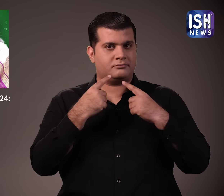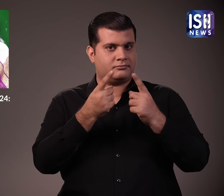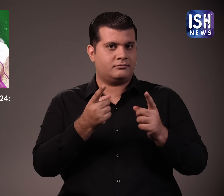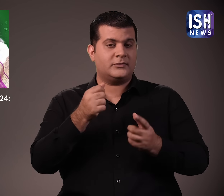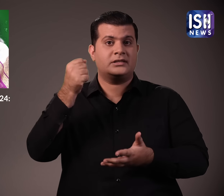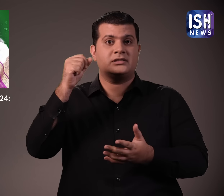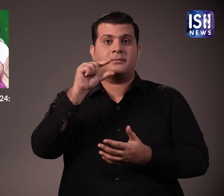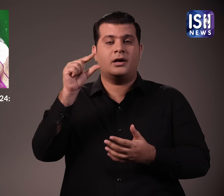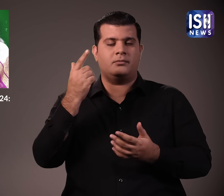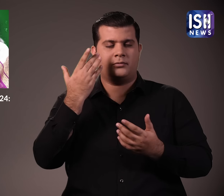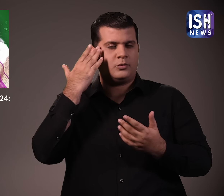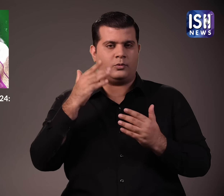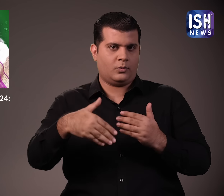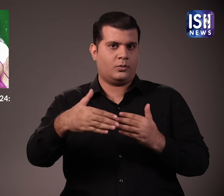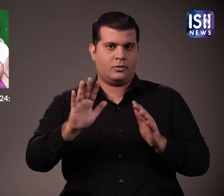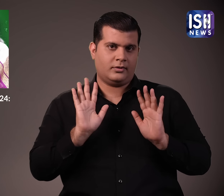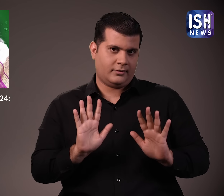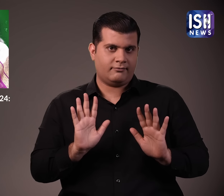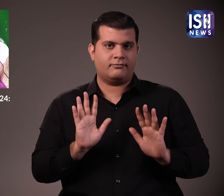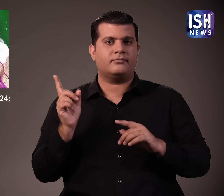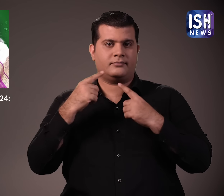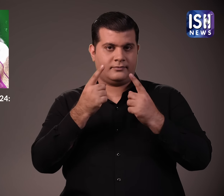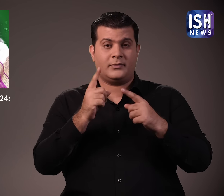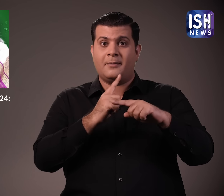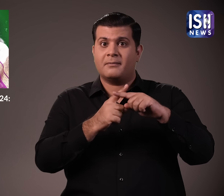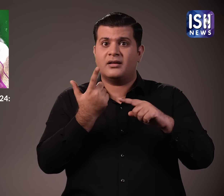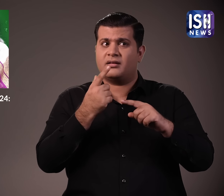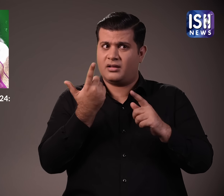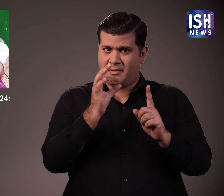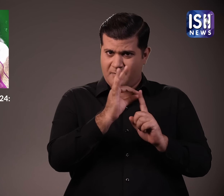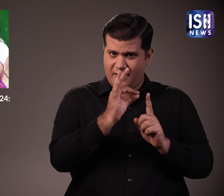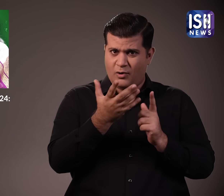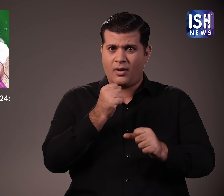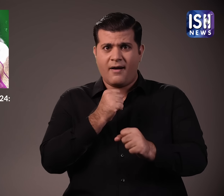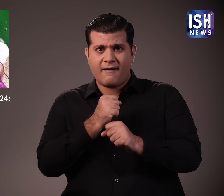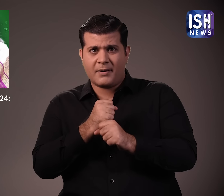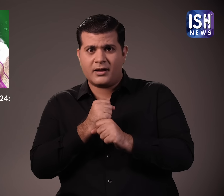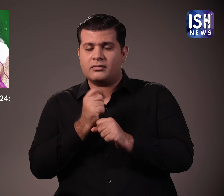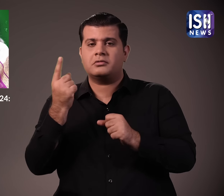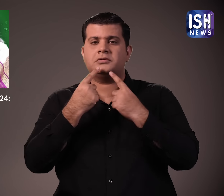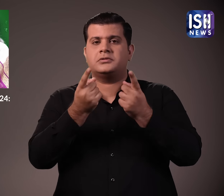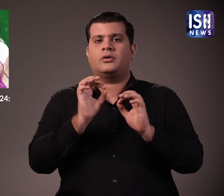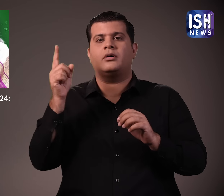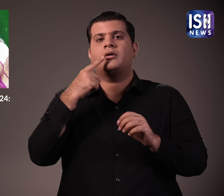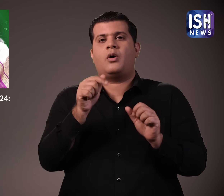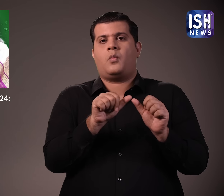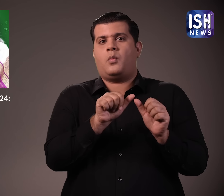इस योजना का अभी नामकरण नहीं किया गया है बताया जा रहा है कि ये योजना सभी सेक्टरों पर लागू होगी